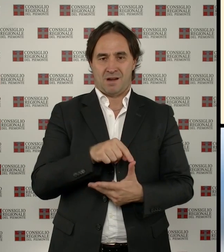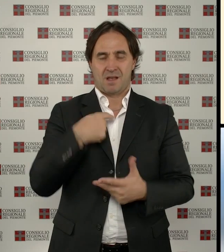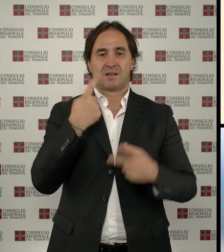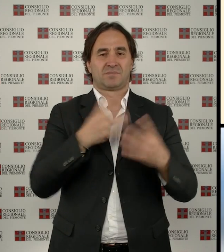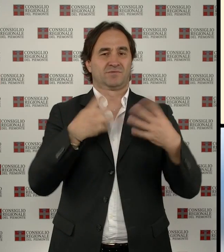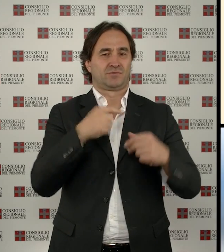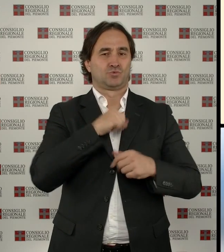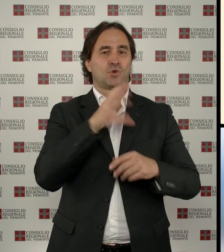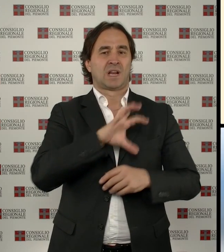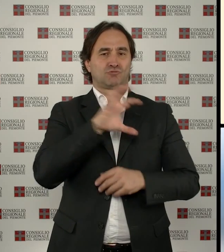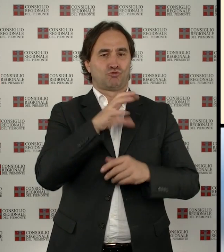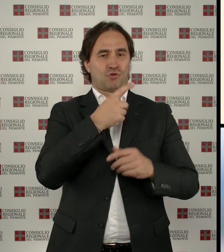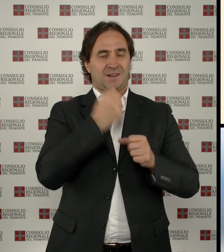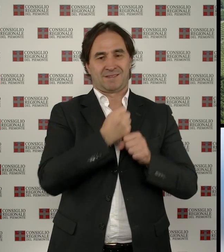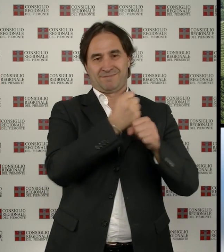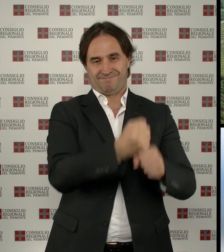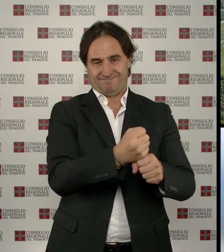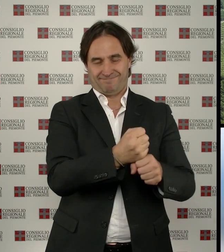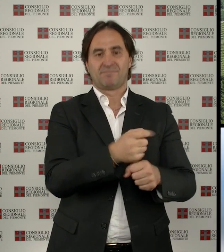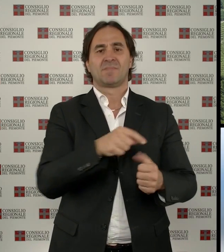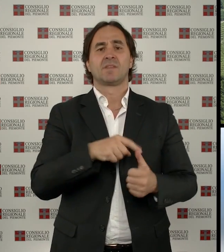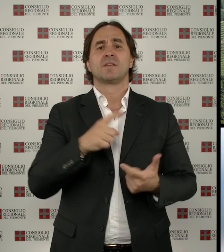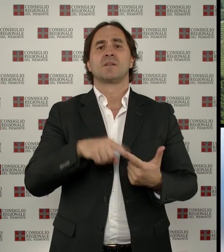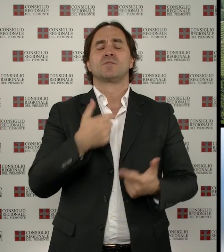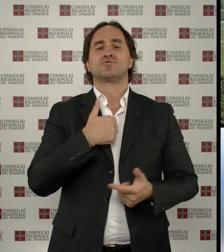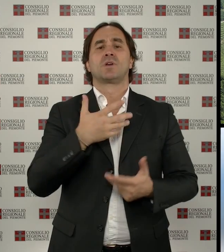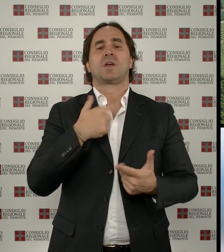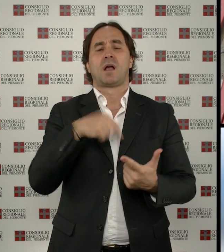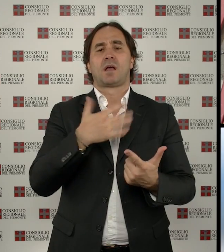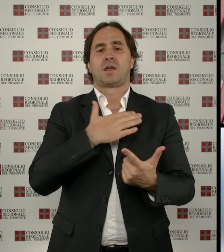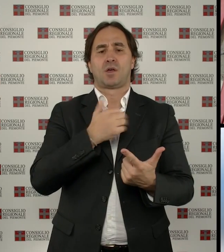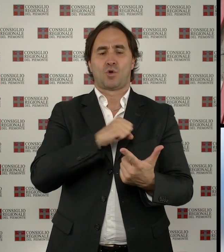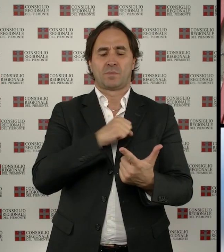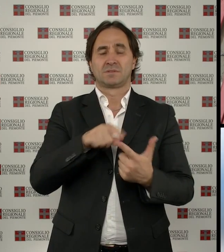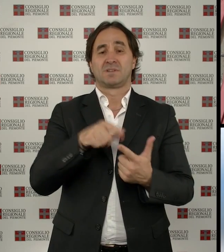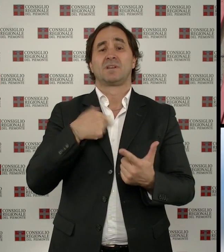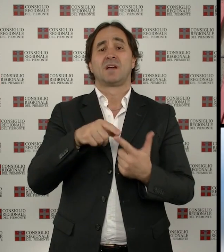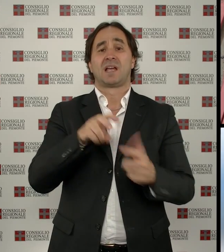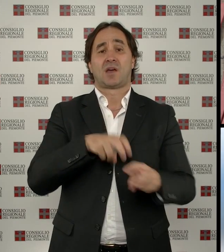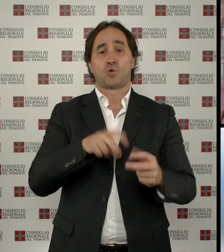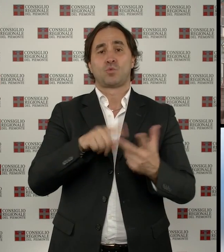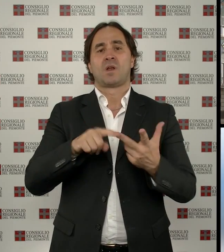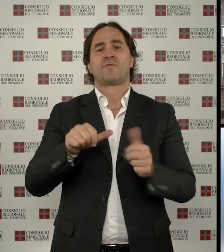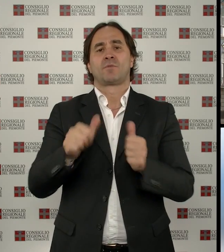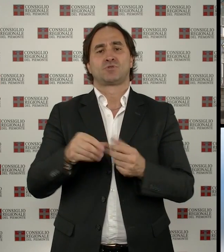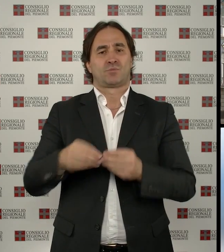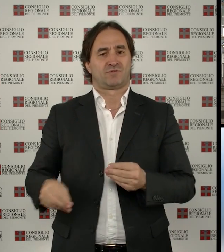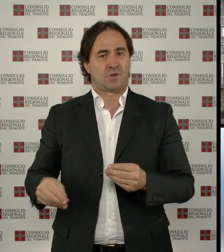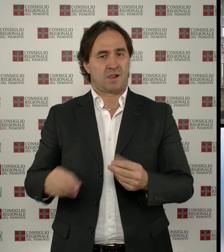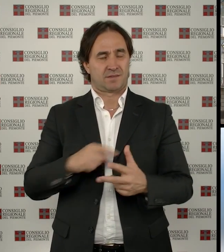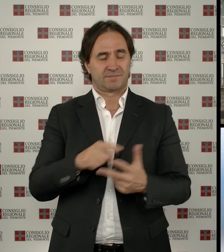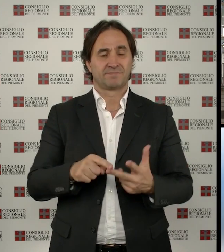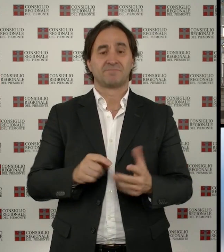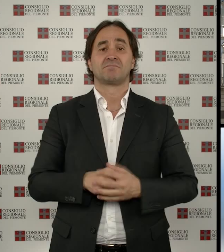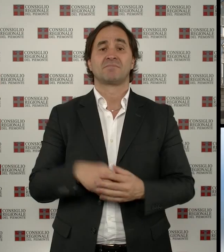delegate dalla regione in capo la quale tornano competenze importanti come agricoltura e formazione professionale. Specifici accordi daranno